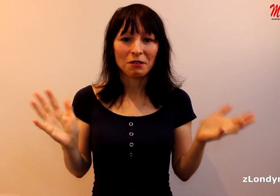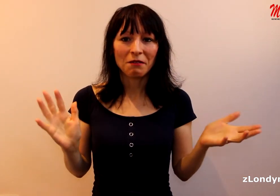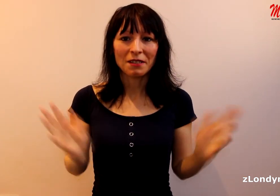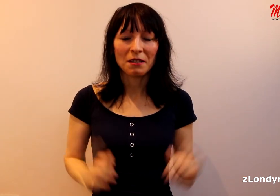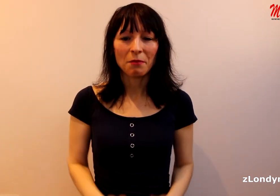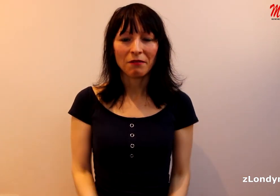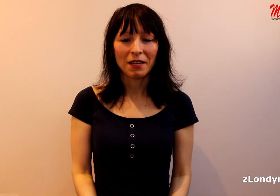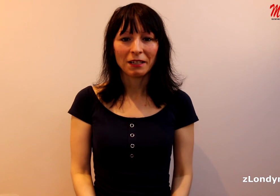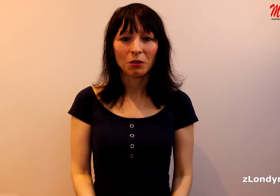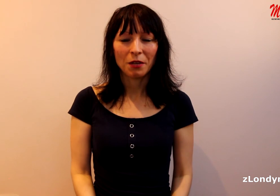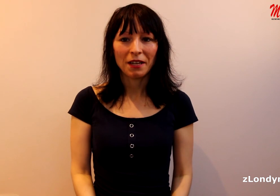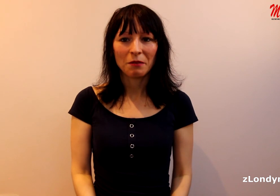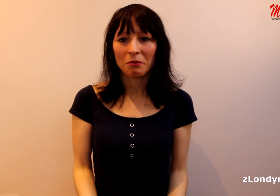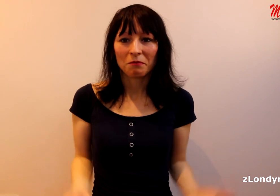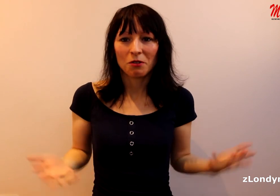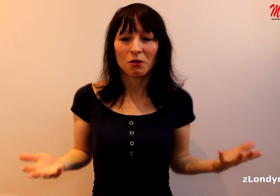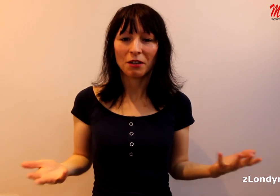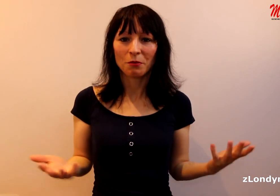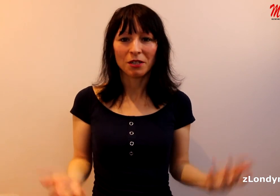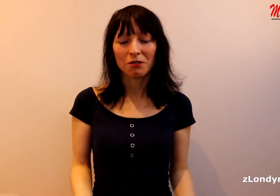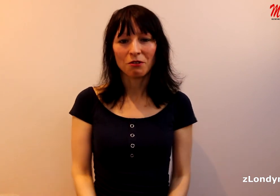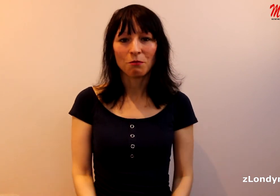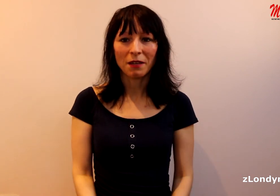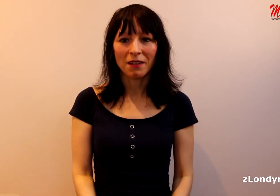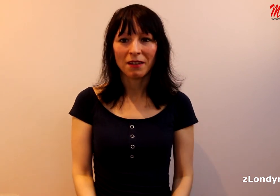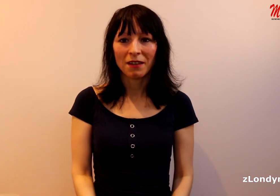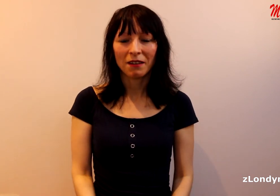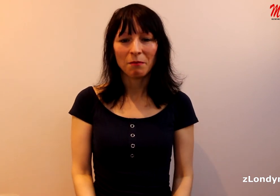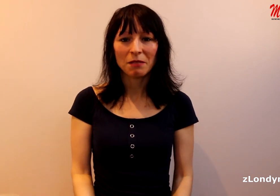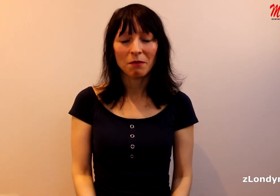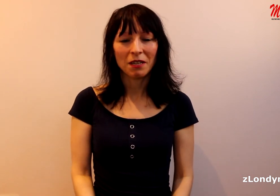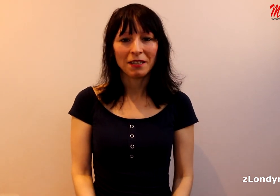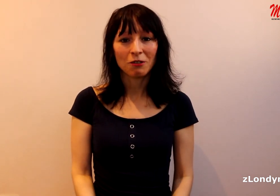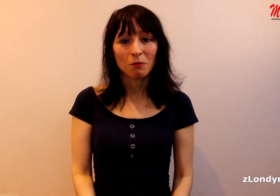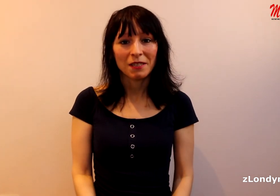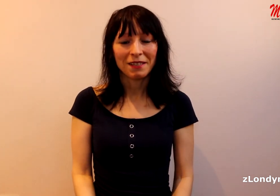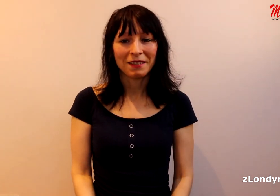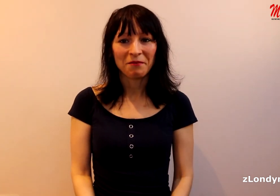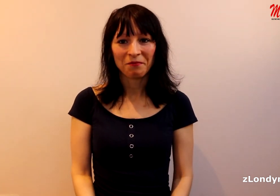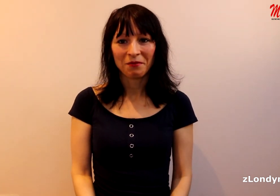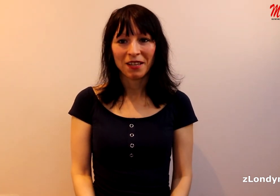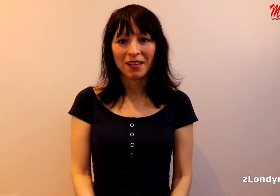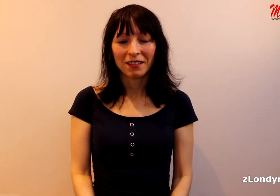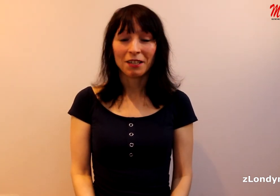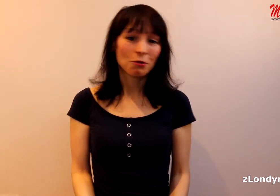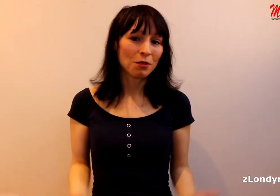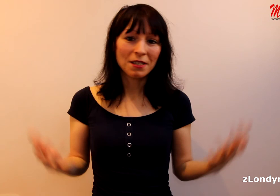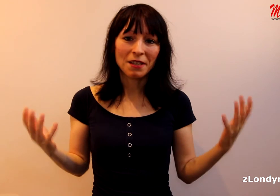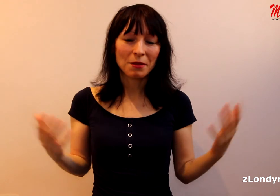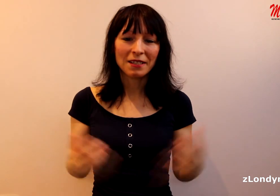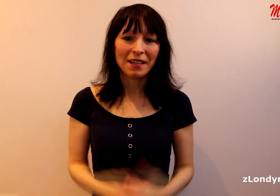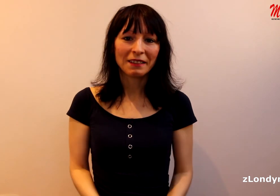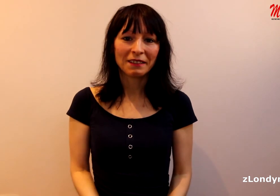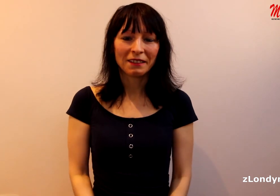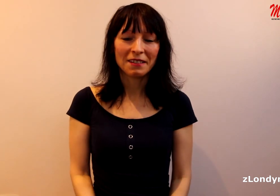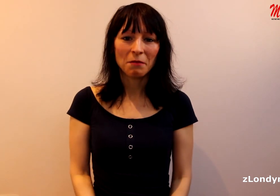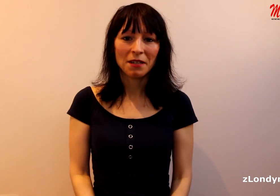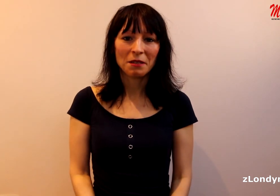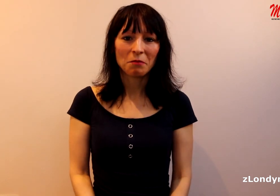Co je vlastně pravda? Jak to je? Nebo co je dobře? Co je špatně? Kam bychom měli jít? Co myslíte? Tak zkuste si zamyslet, sama nad tím